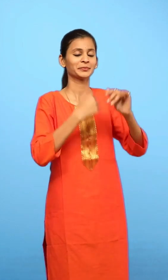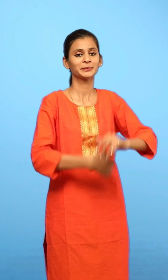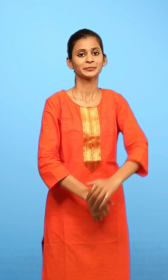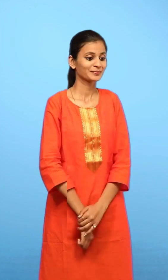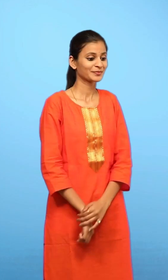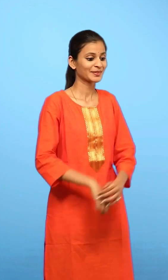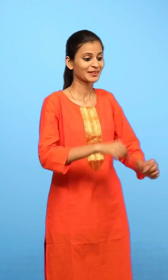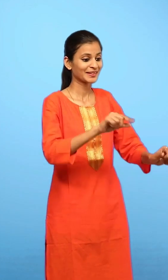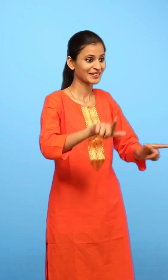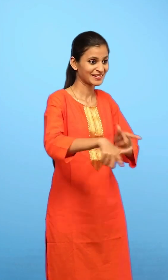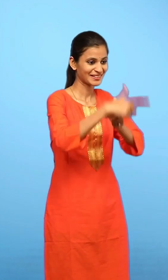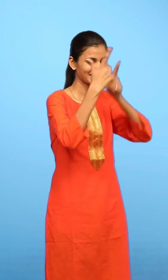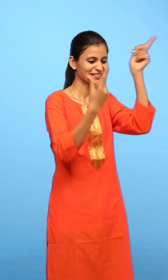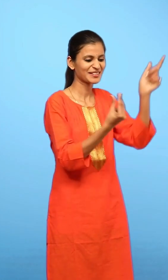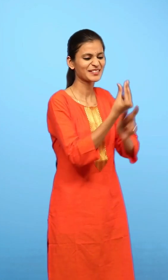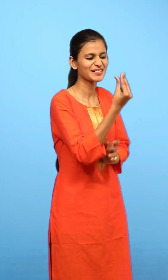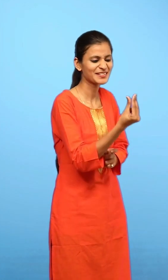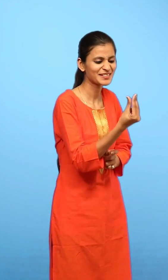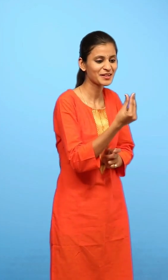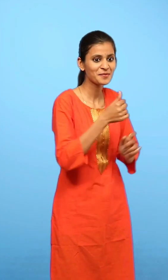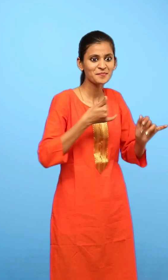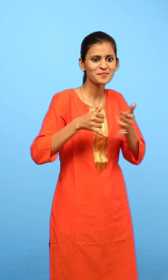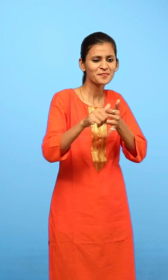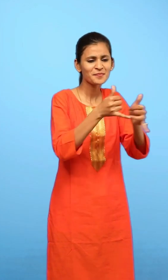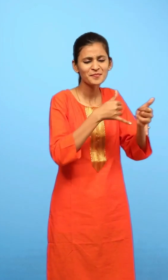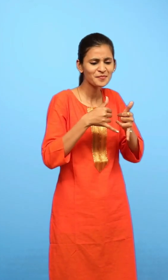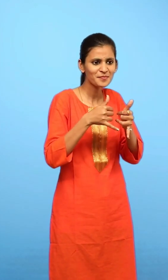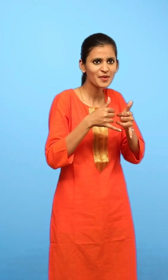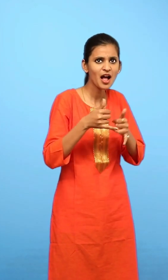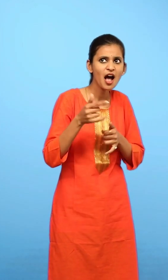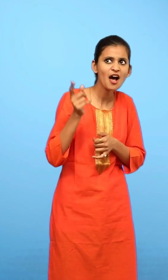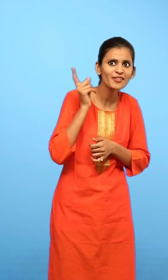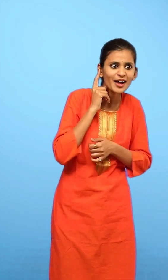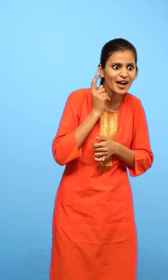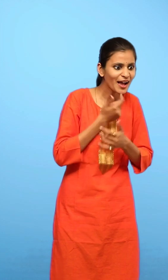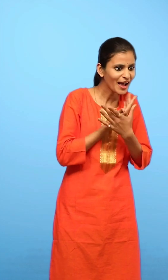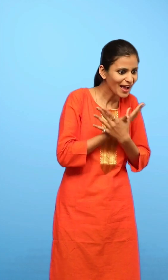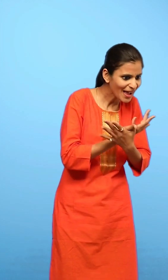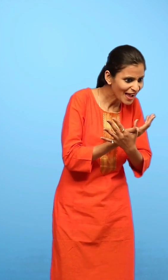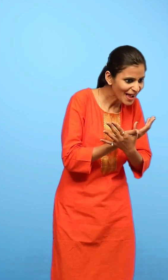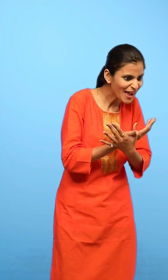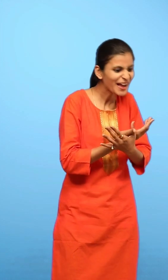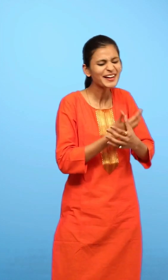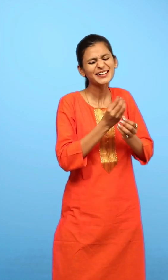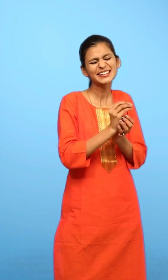कली छिटक कर खिली रंगीली तुरंद खेल की सुनकर बात